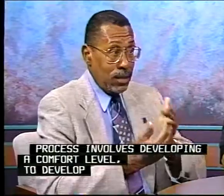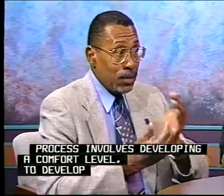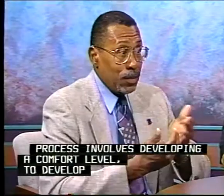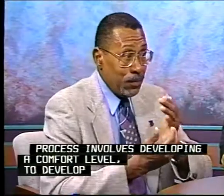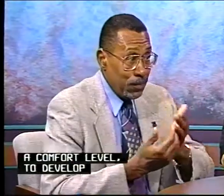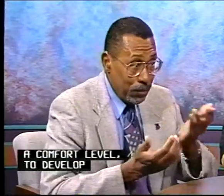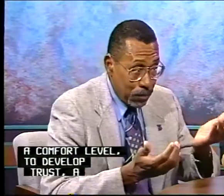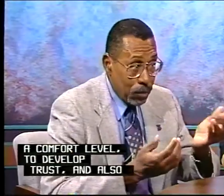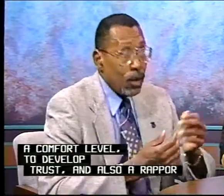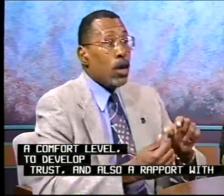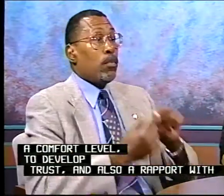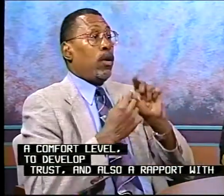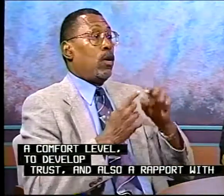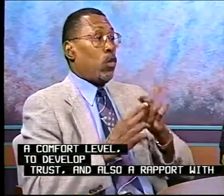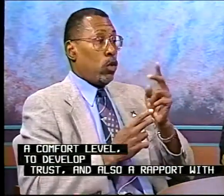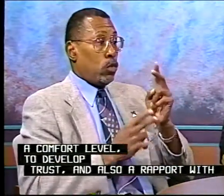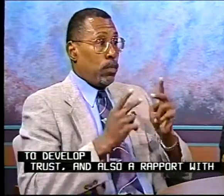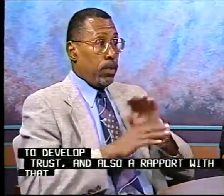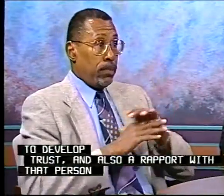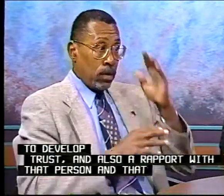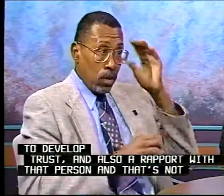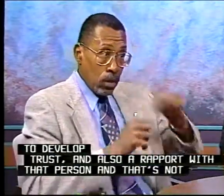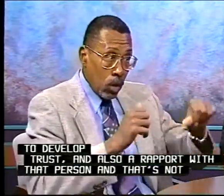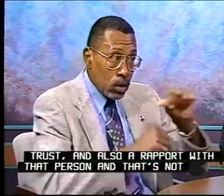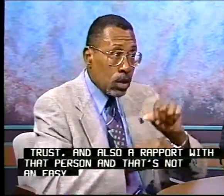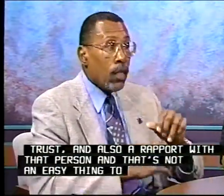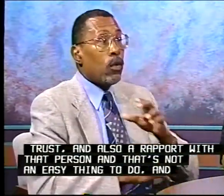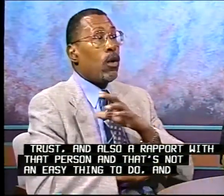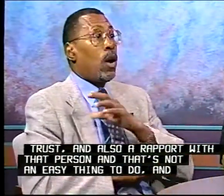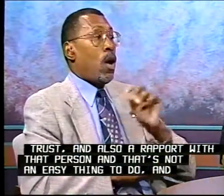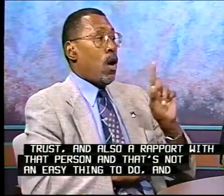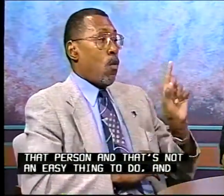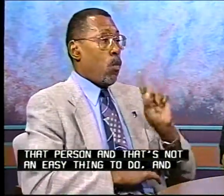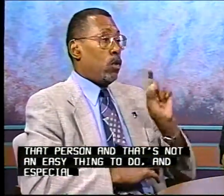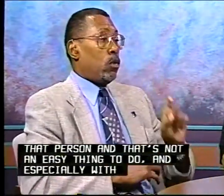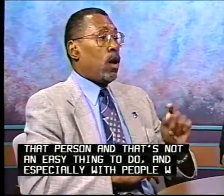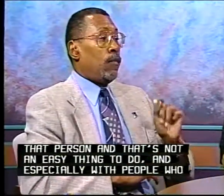person and that's not an easy thing to do. And especially when two people don't know each other